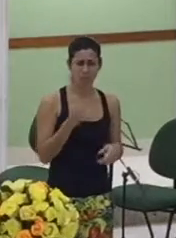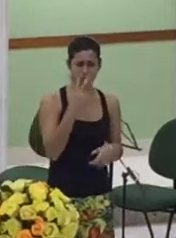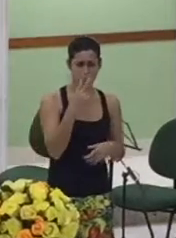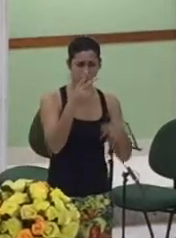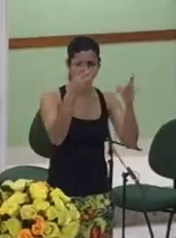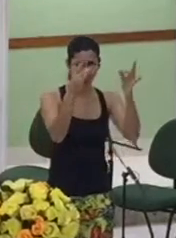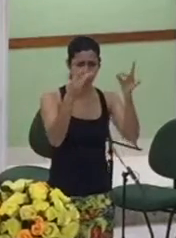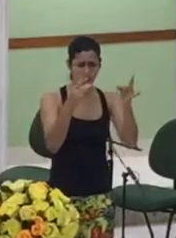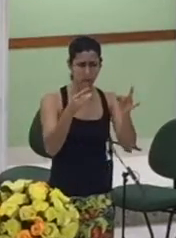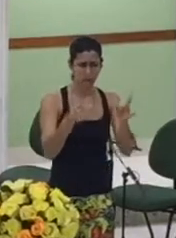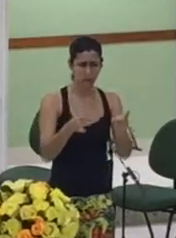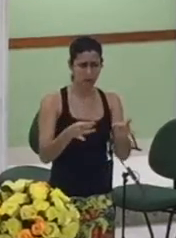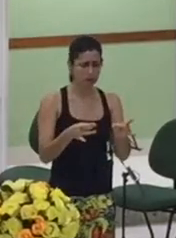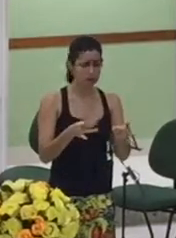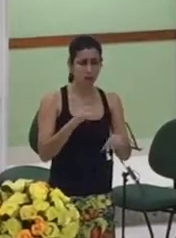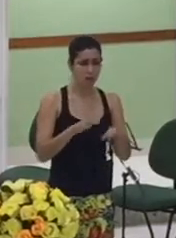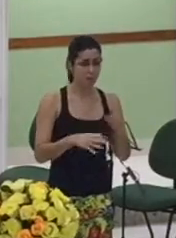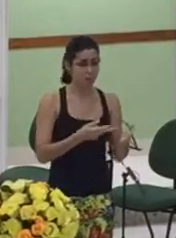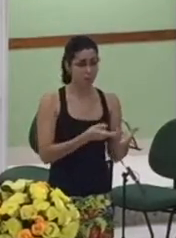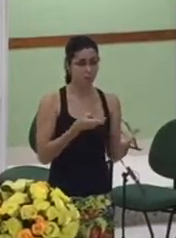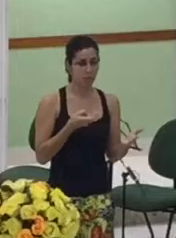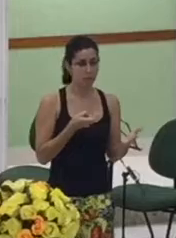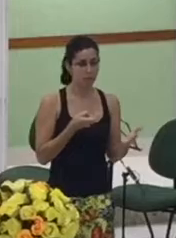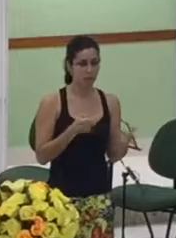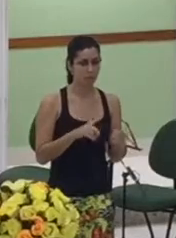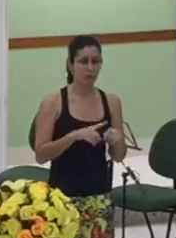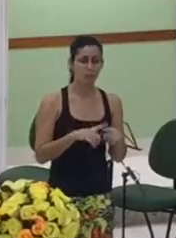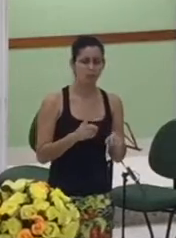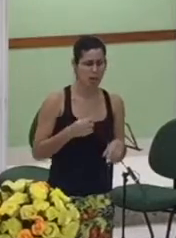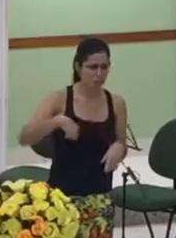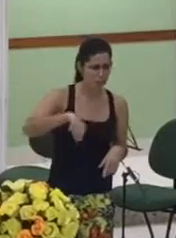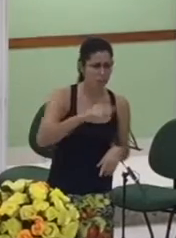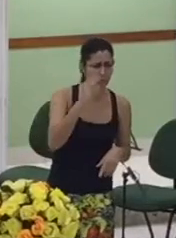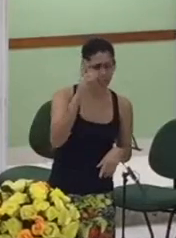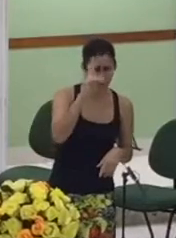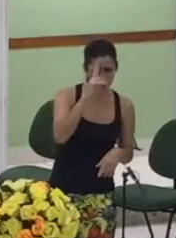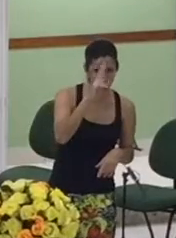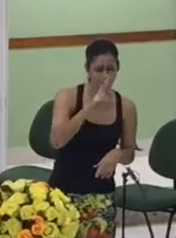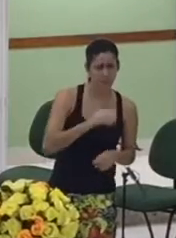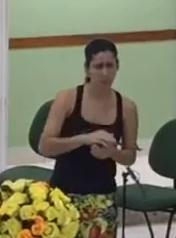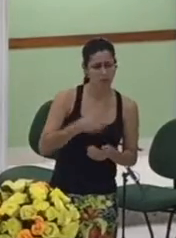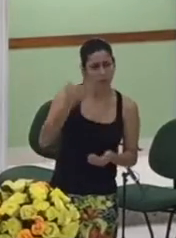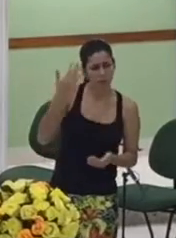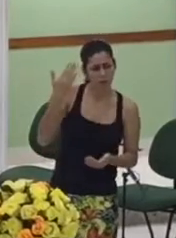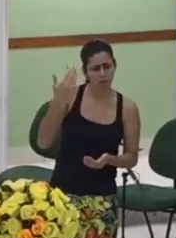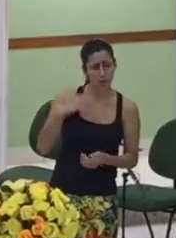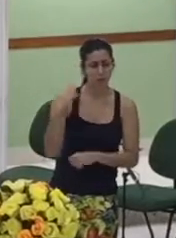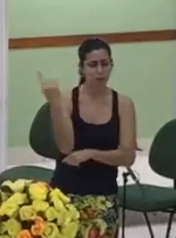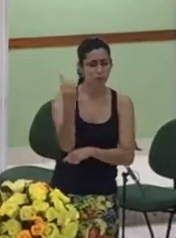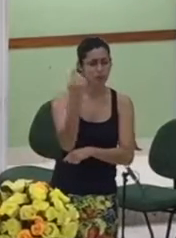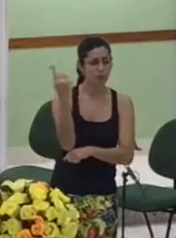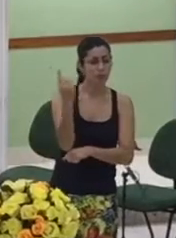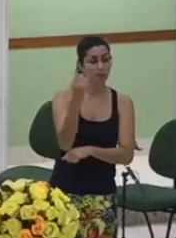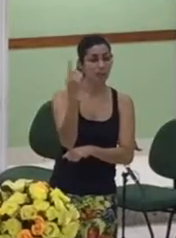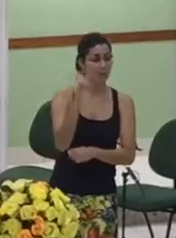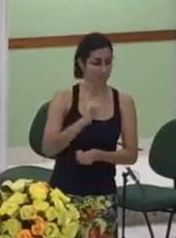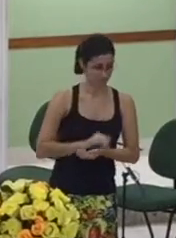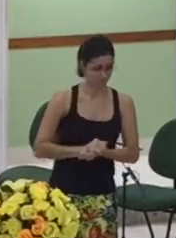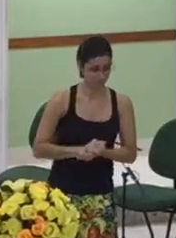lembram de como começou o relacionamento entre Davi e Betsebra foi o seguinte Davi na